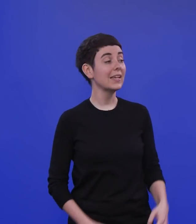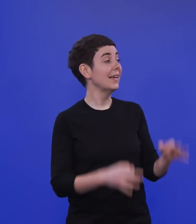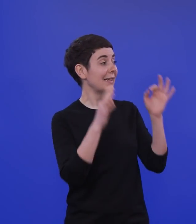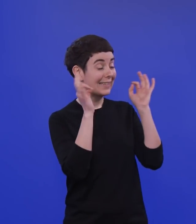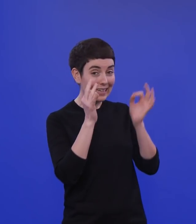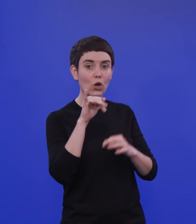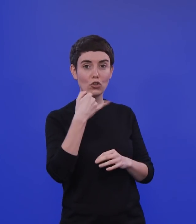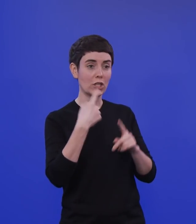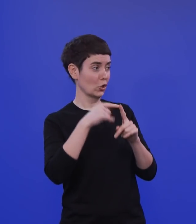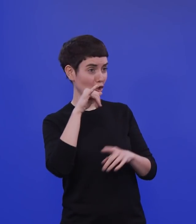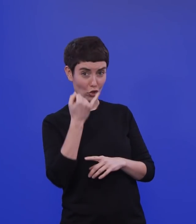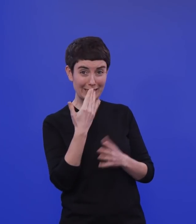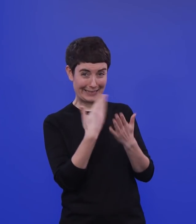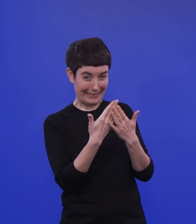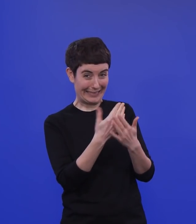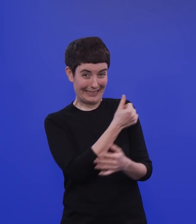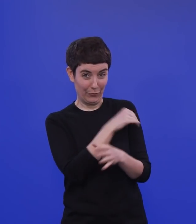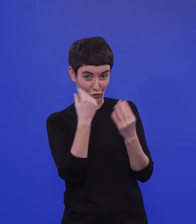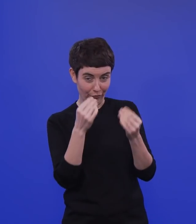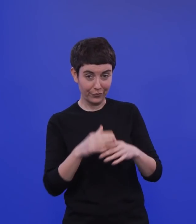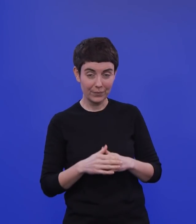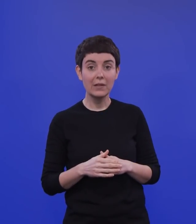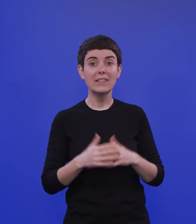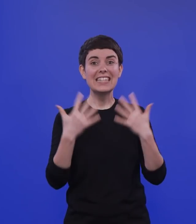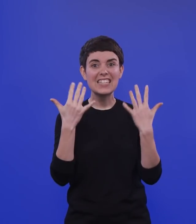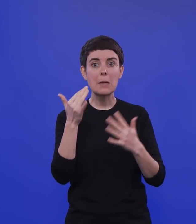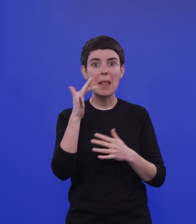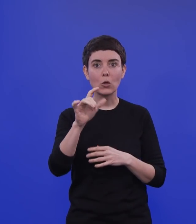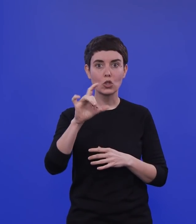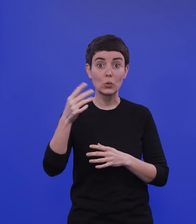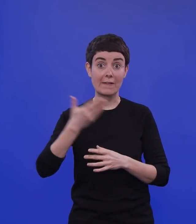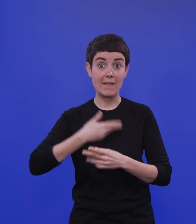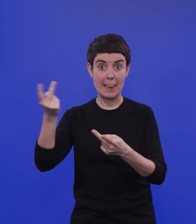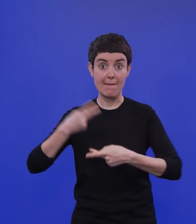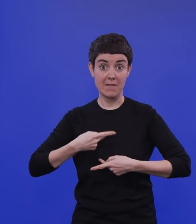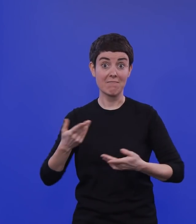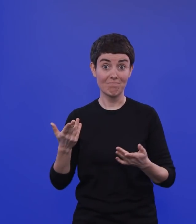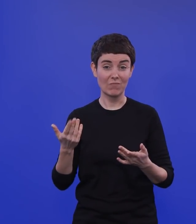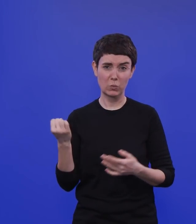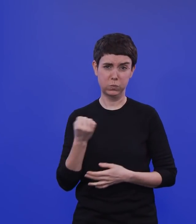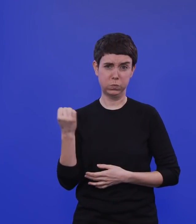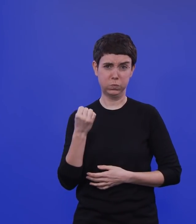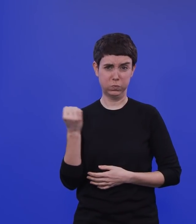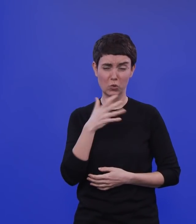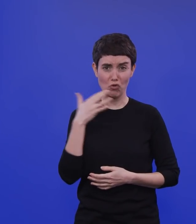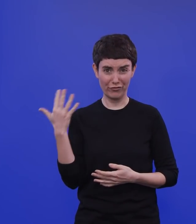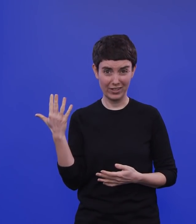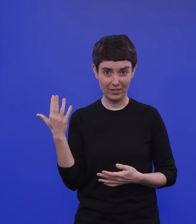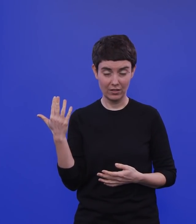Und da stehen über 10 Millionen Dosen auf der Liste. Das ist schon alleine für sich eine riesige Zahl. Dann gibt es ja doch